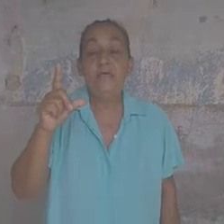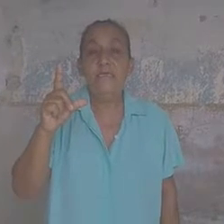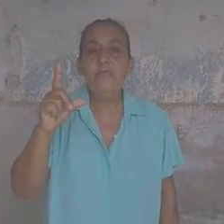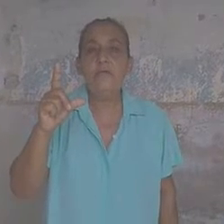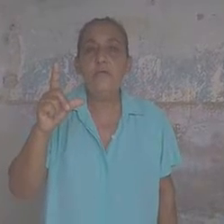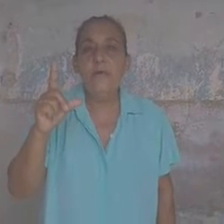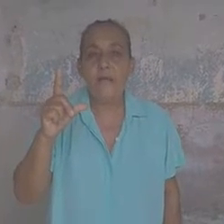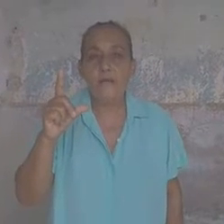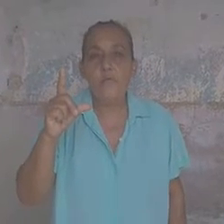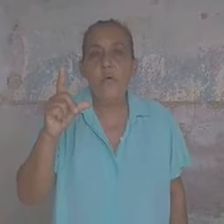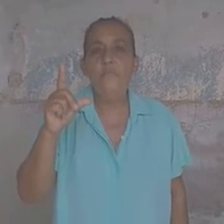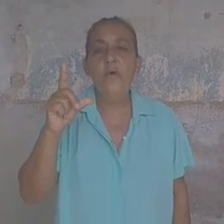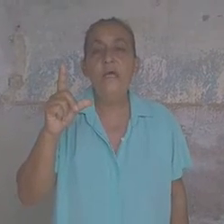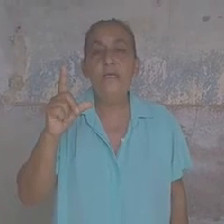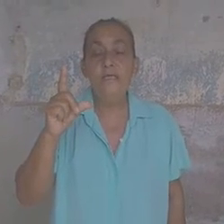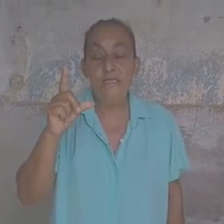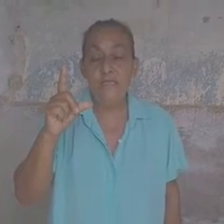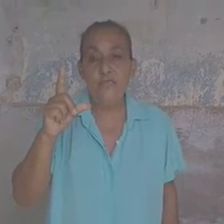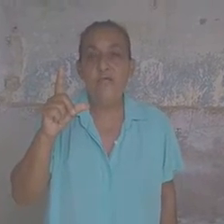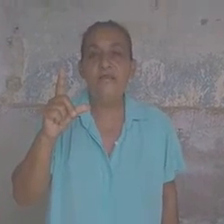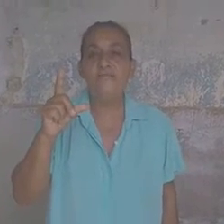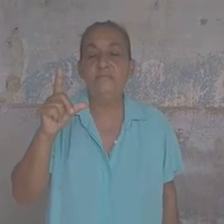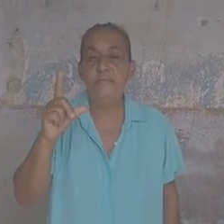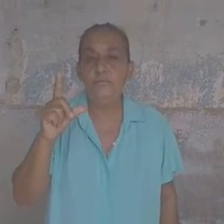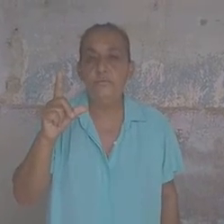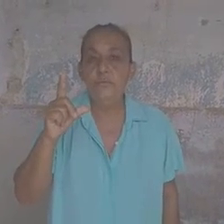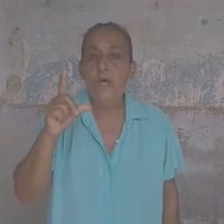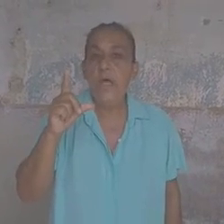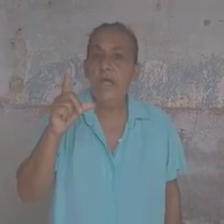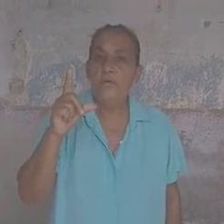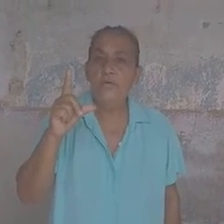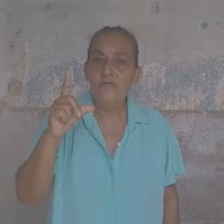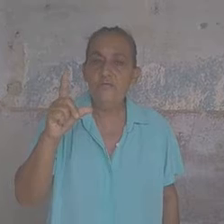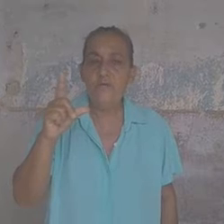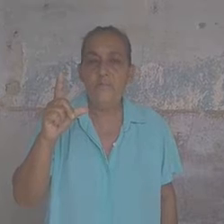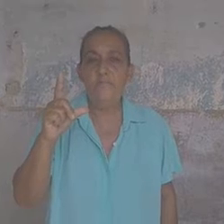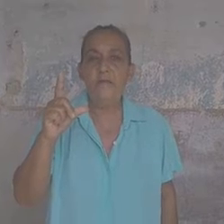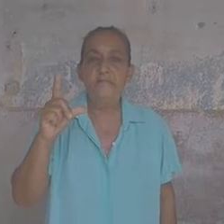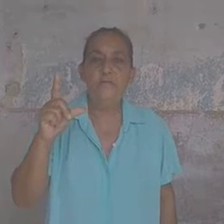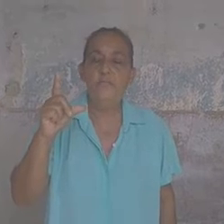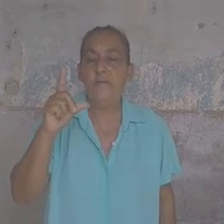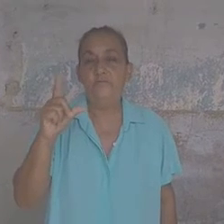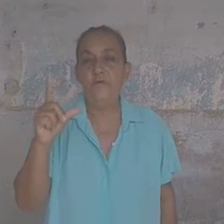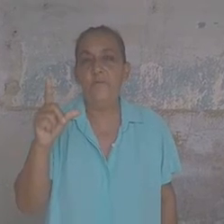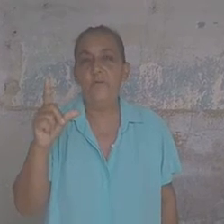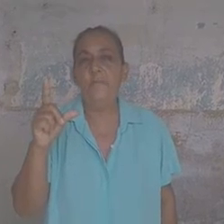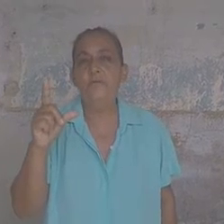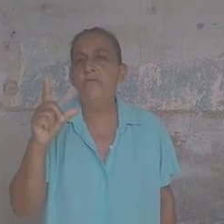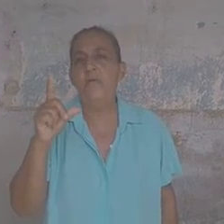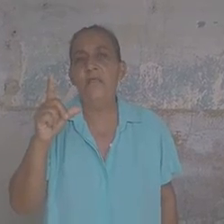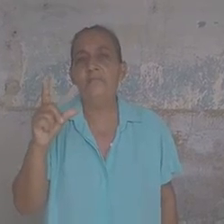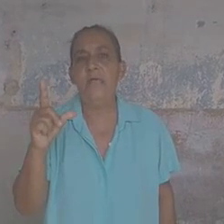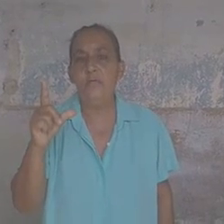quieren robar cuando ellos han recibido alguna ayuda por parte de los pastores por la paz nunca le han dado